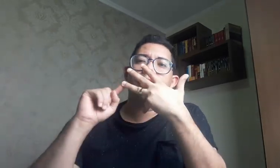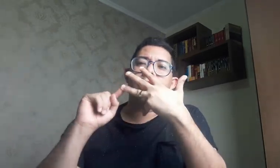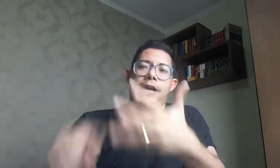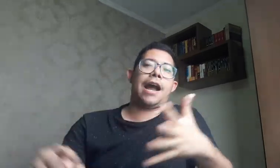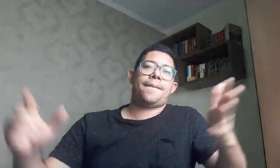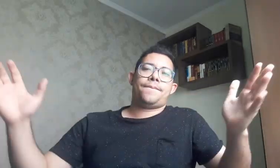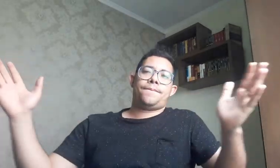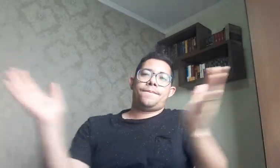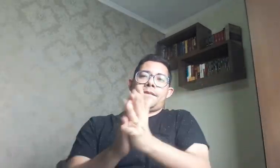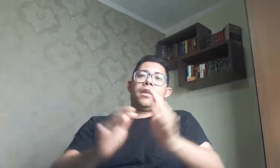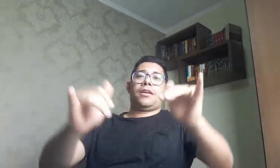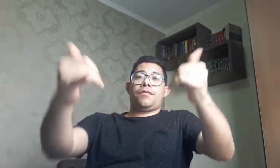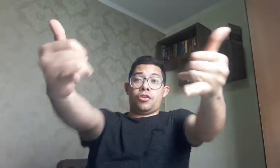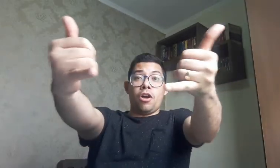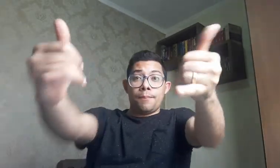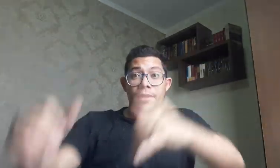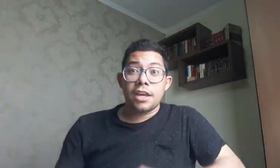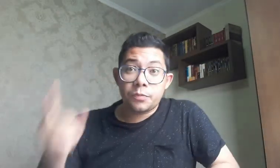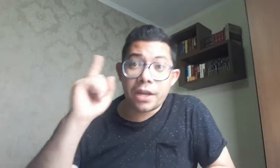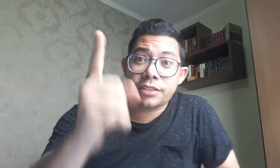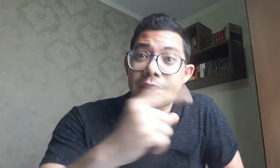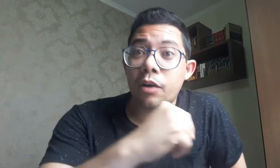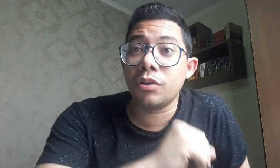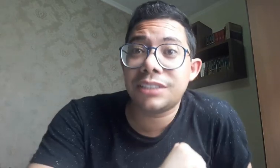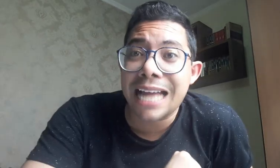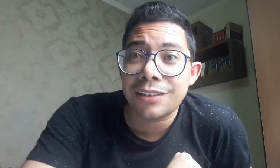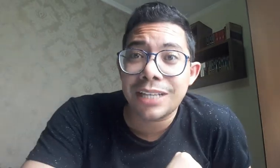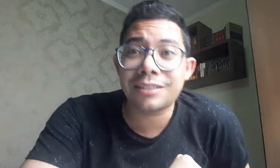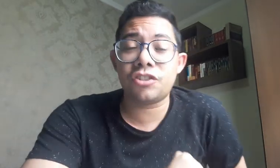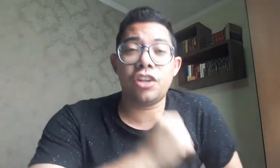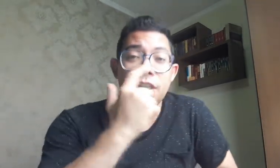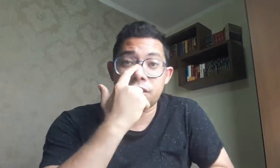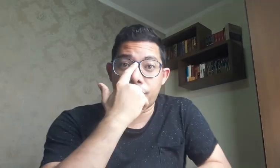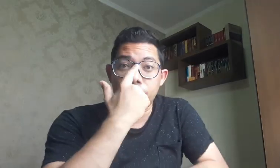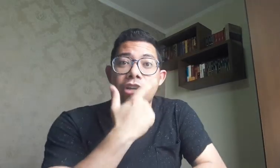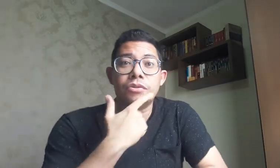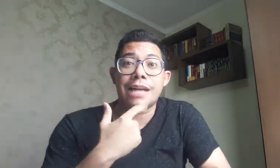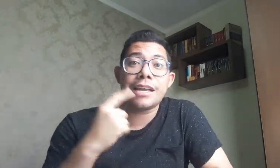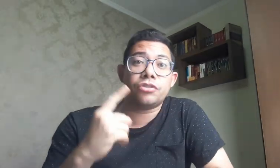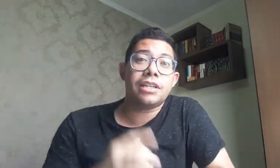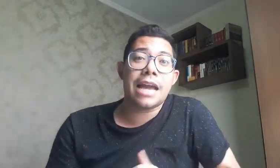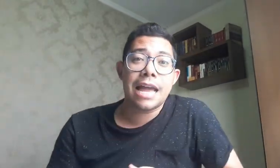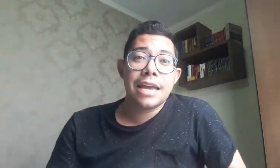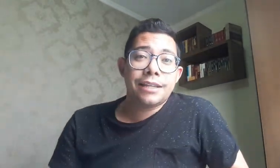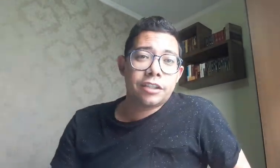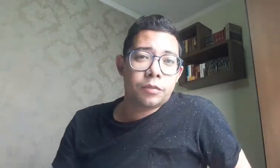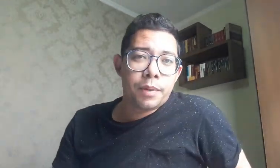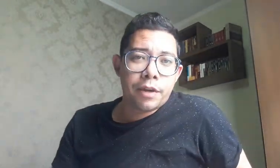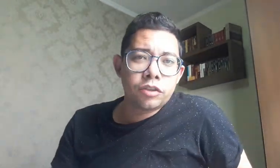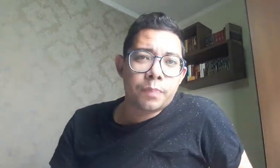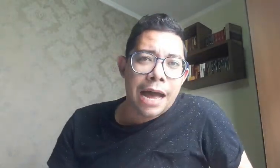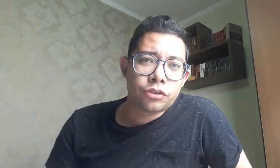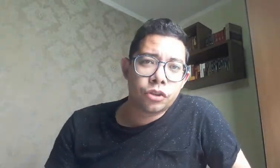Praticar. Fechou? Espero que você tenha gostado dessas dicas que vão te ajudar e auxiliar nesses primeiros passos.